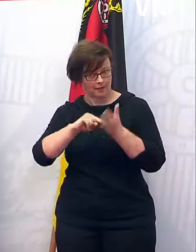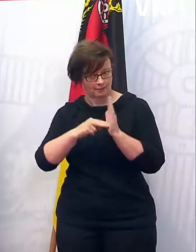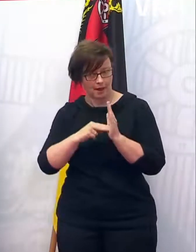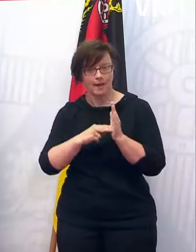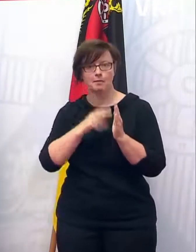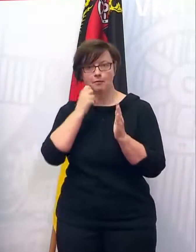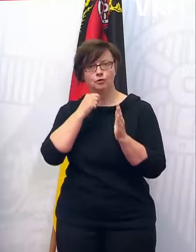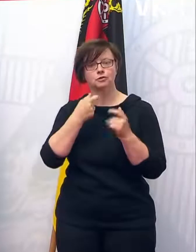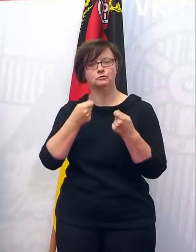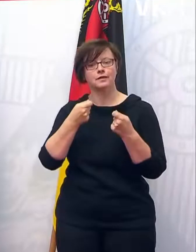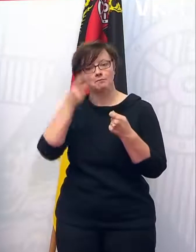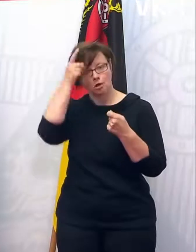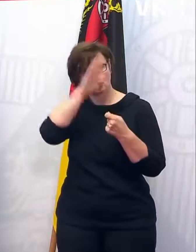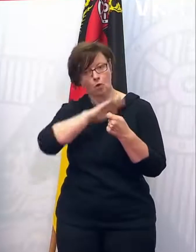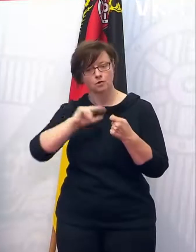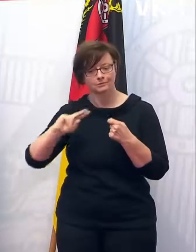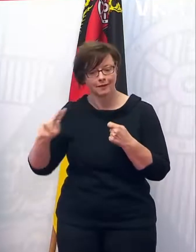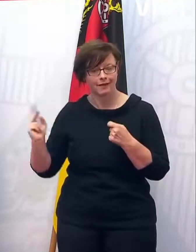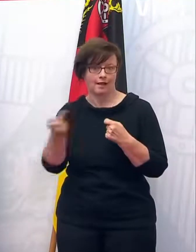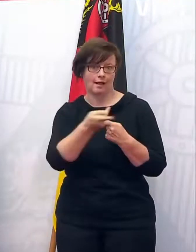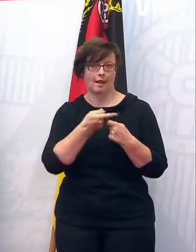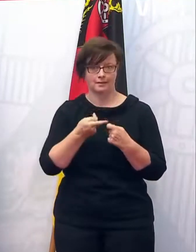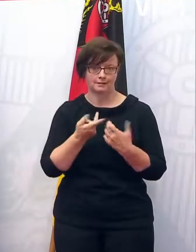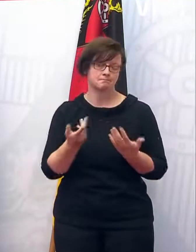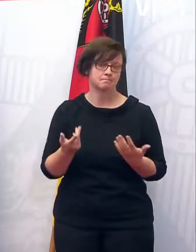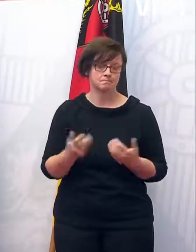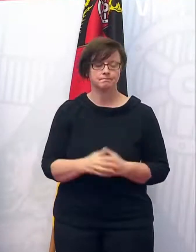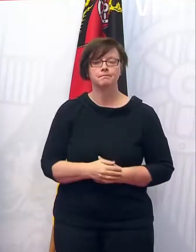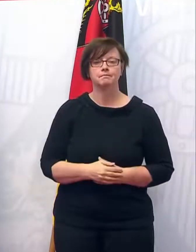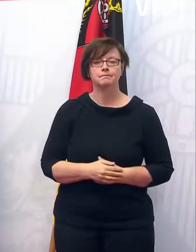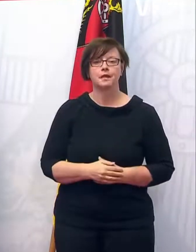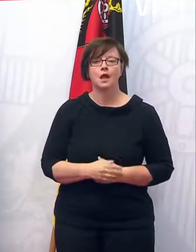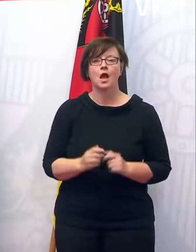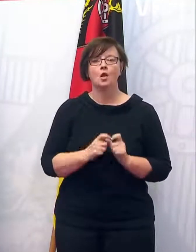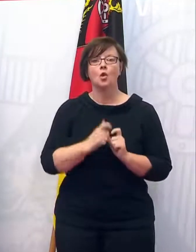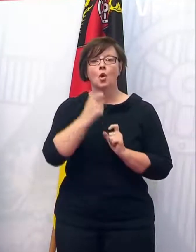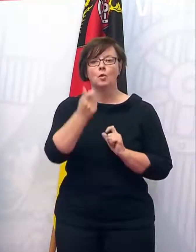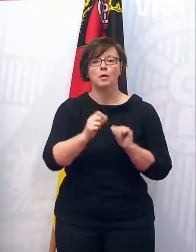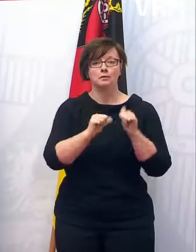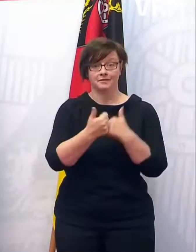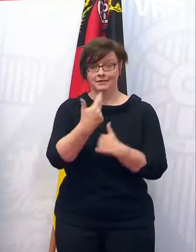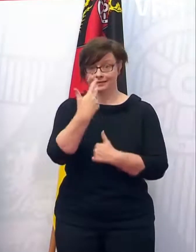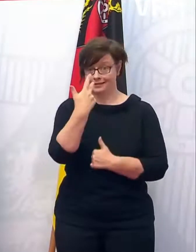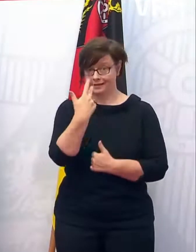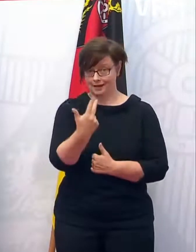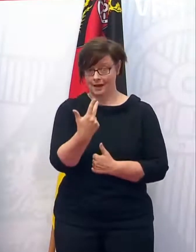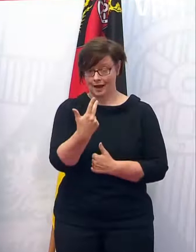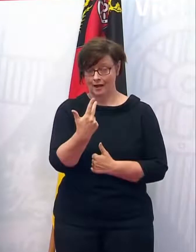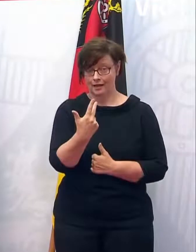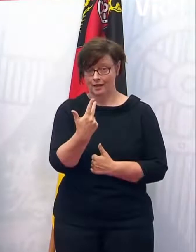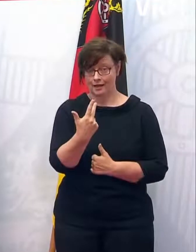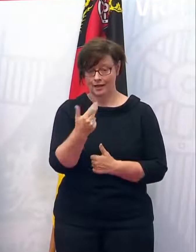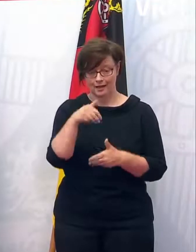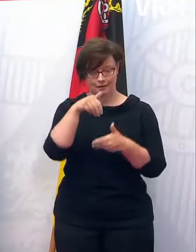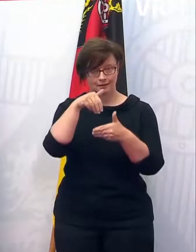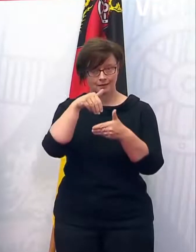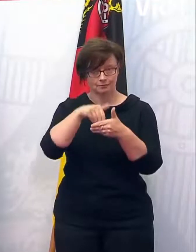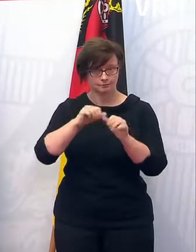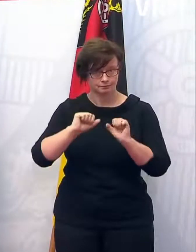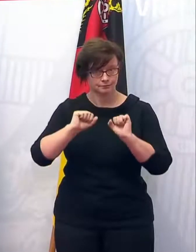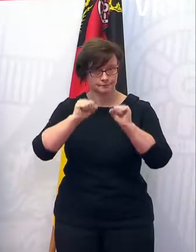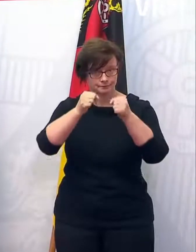wir bundesweit dazu eine Regelung finden. Im Übrigen gibt es die Überbrückungshilfen 3, die ja so auch angelegt worden sind,